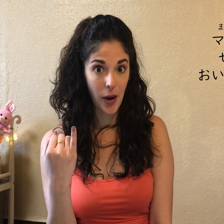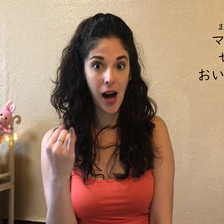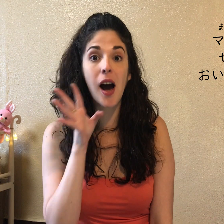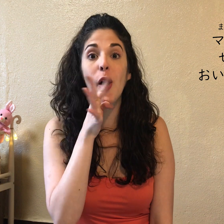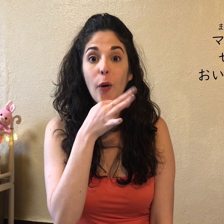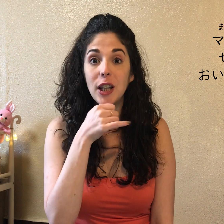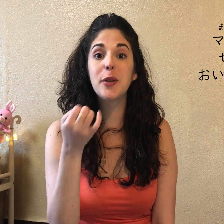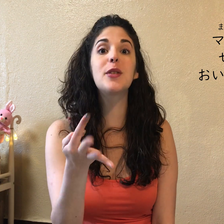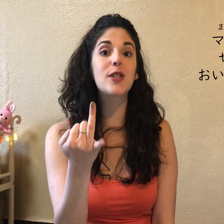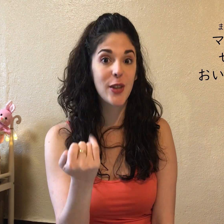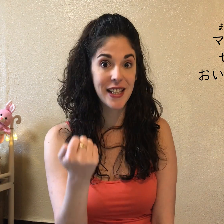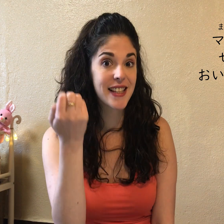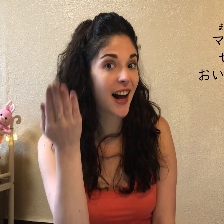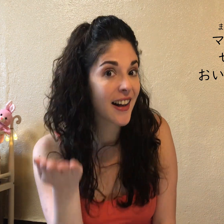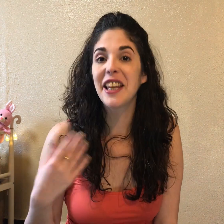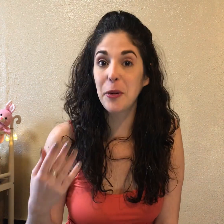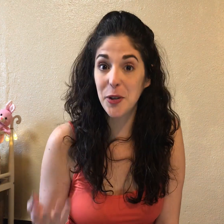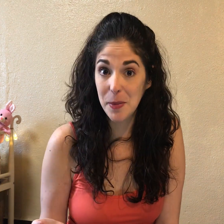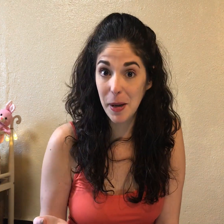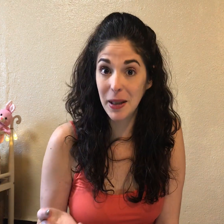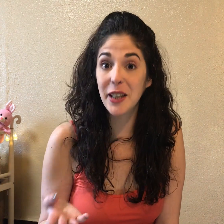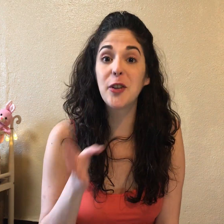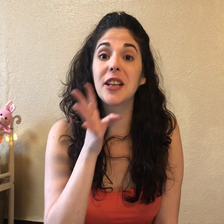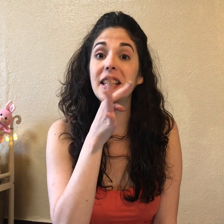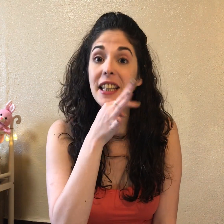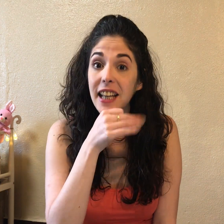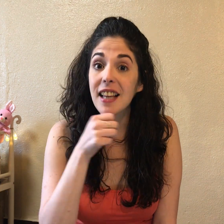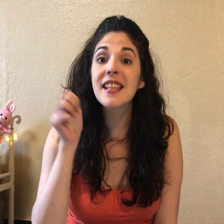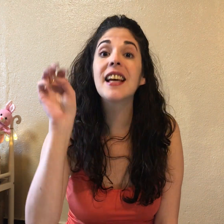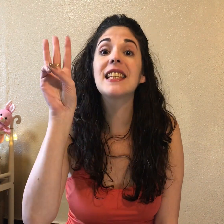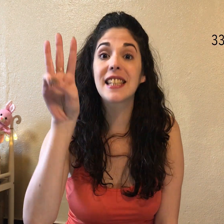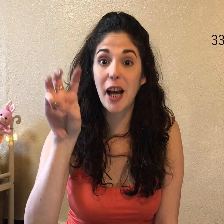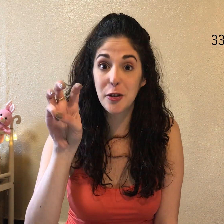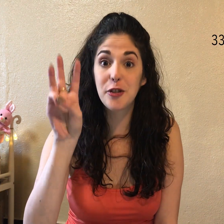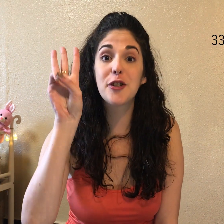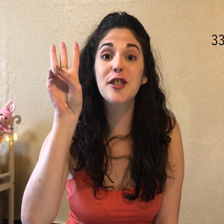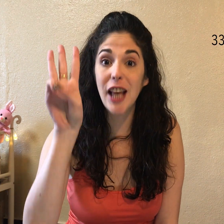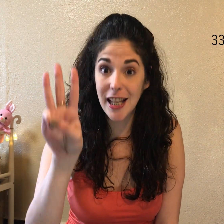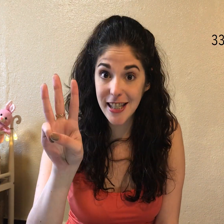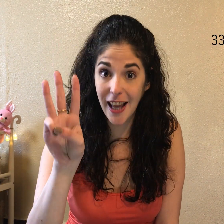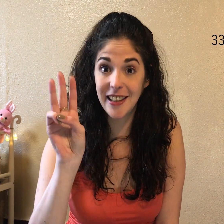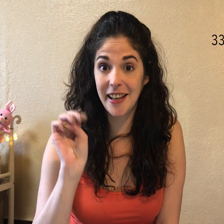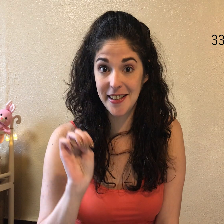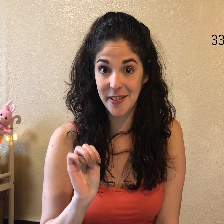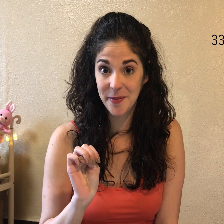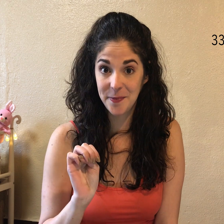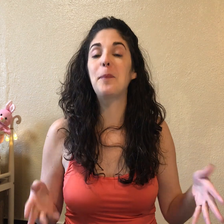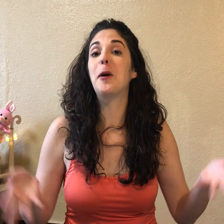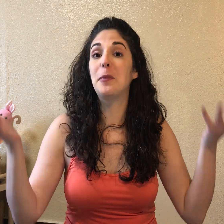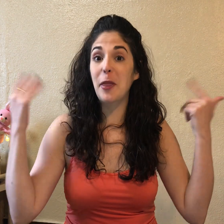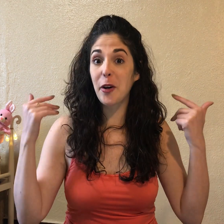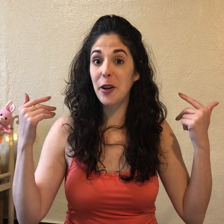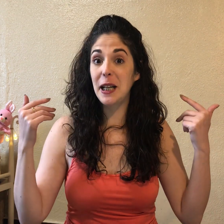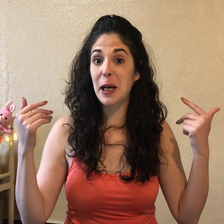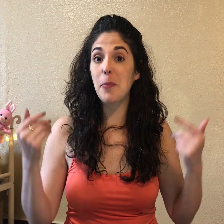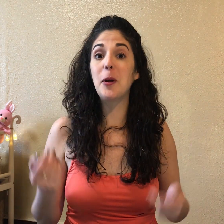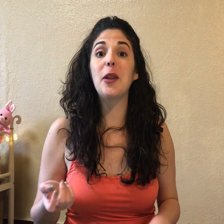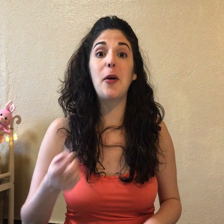wa oikutsu desu ka? Y vos simplemente contestarías... Sanju san sai desu. Volviendo con el ejemplo de